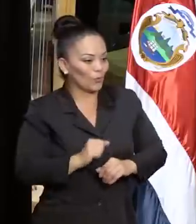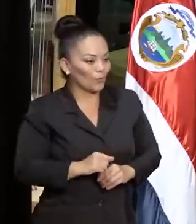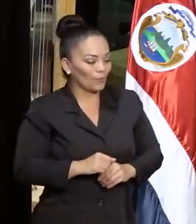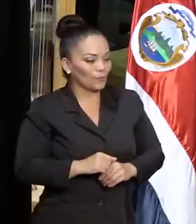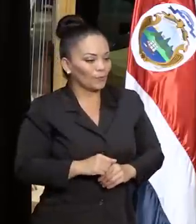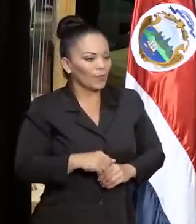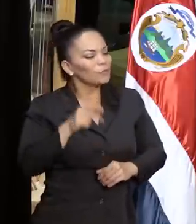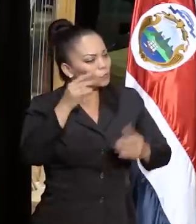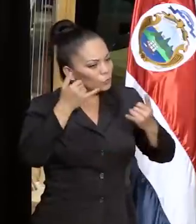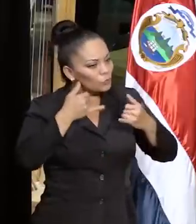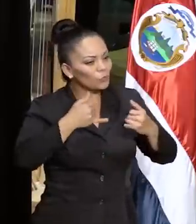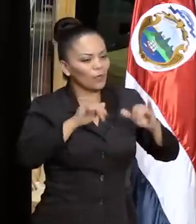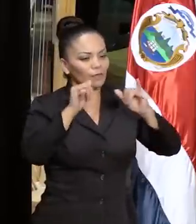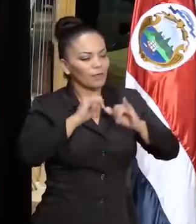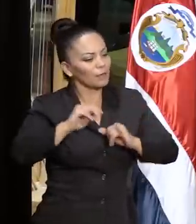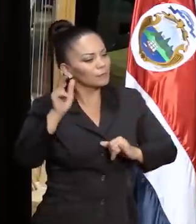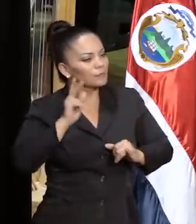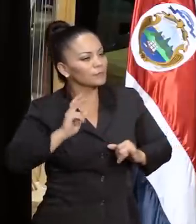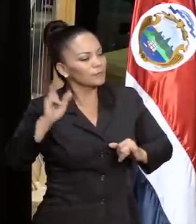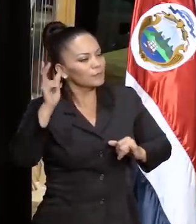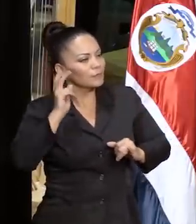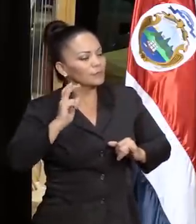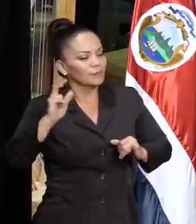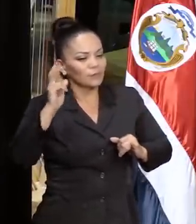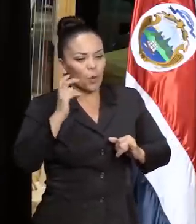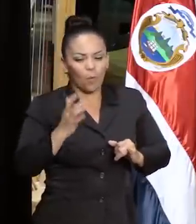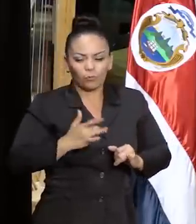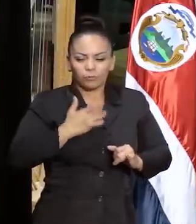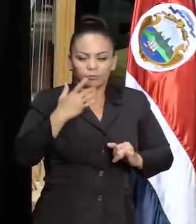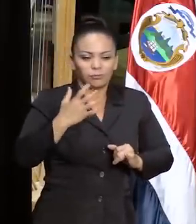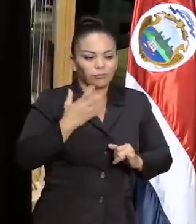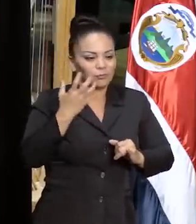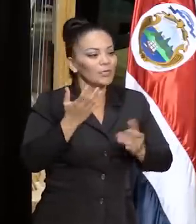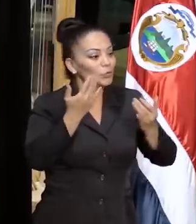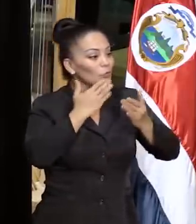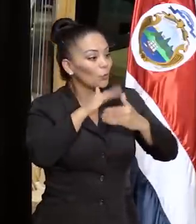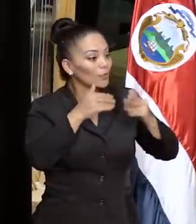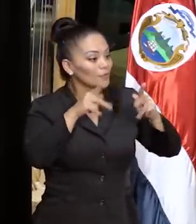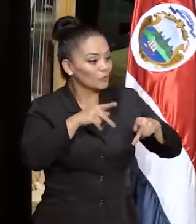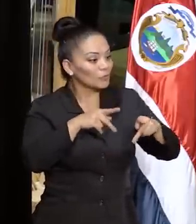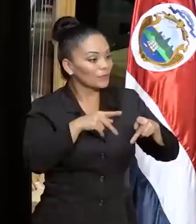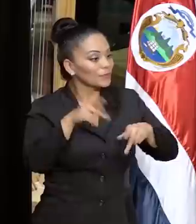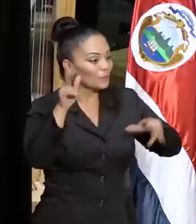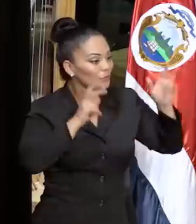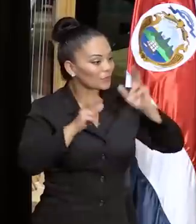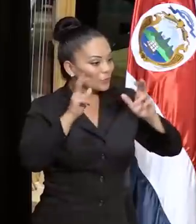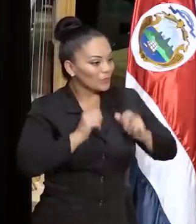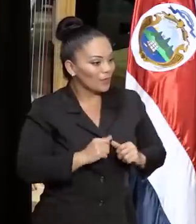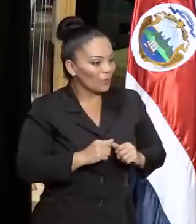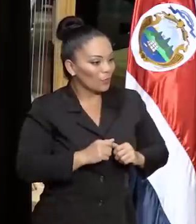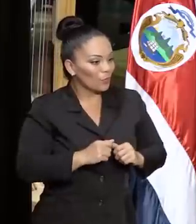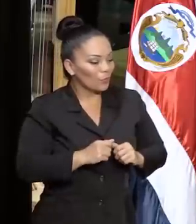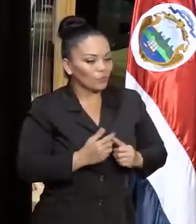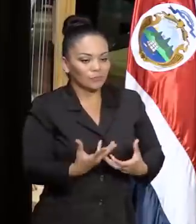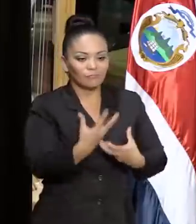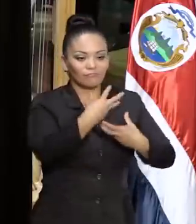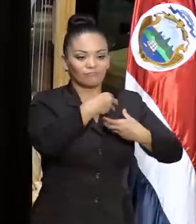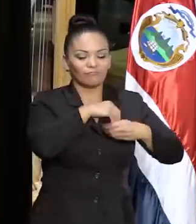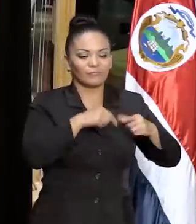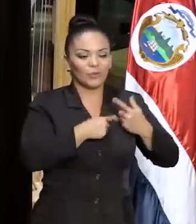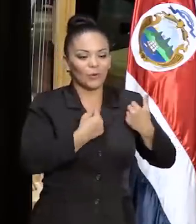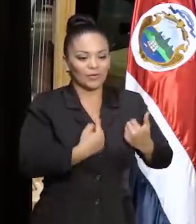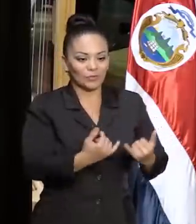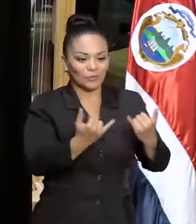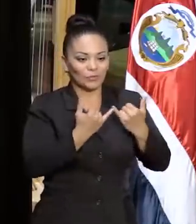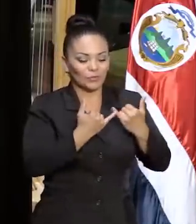resuenan nítidas hoy aquí y que todos los que lo hayamos escuchado lo llevaremos en nuestro corazón.